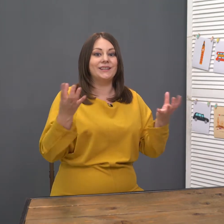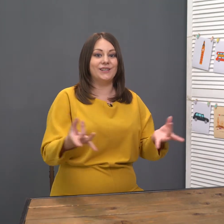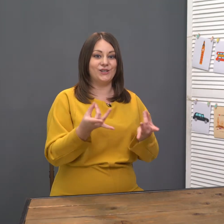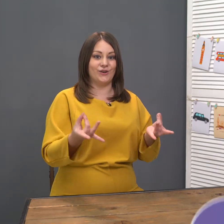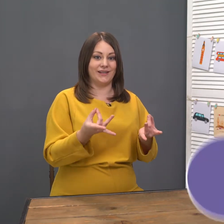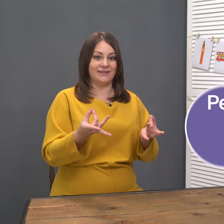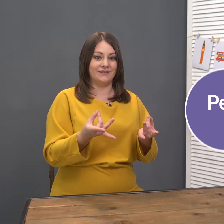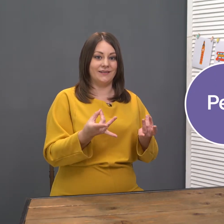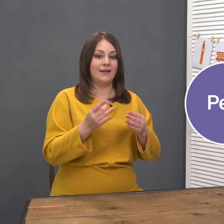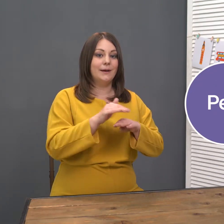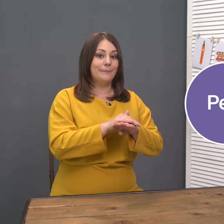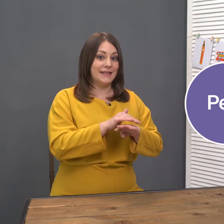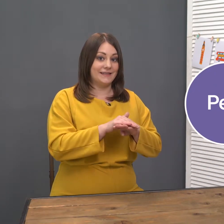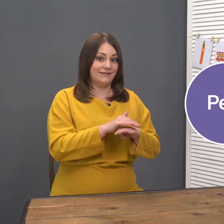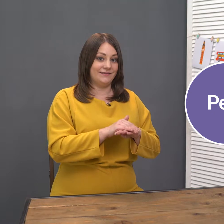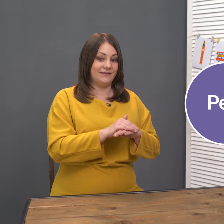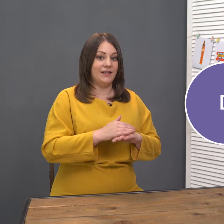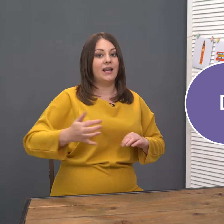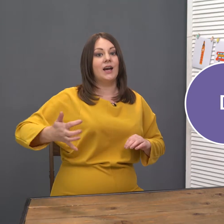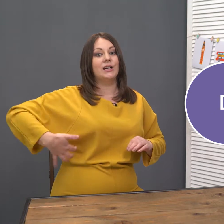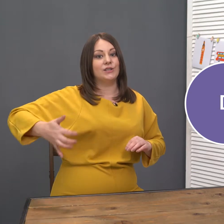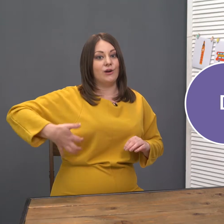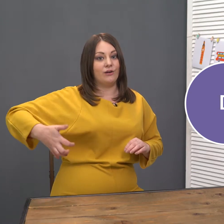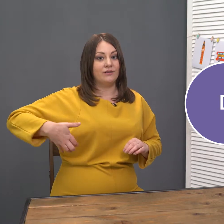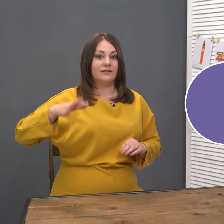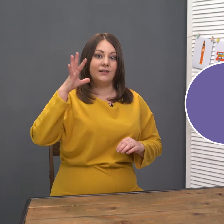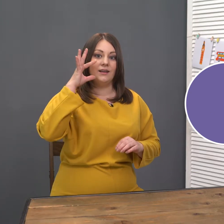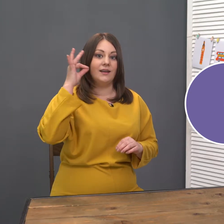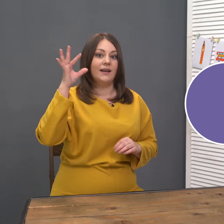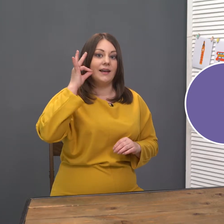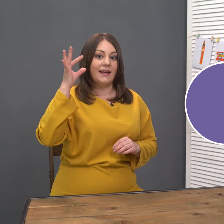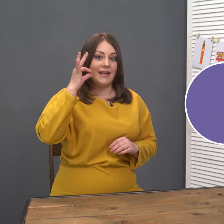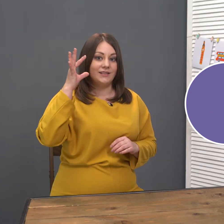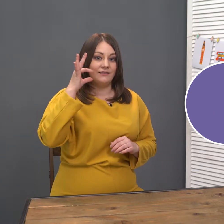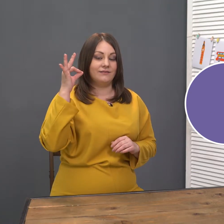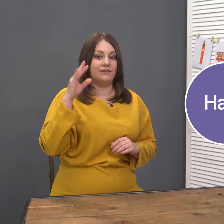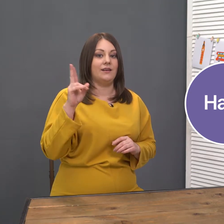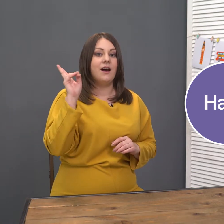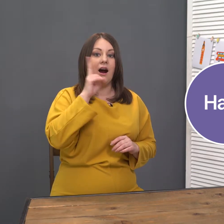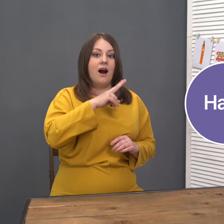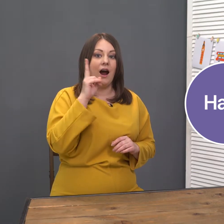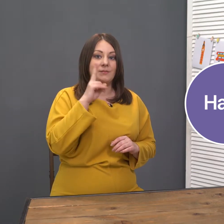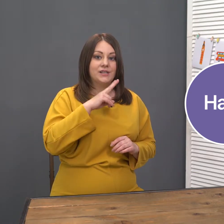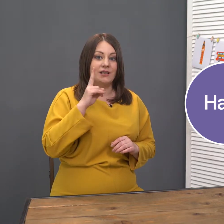еще раз. Pets. Dog. Cat. Hamster.